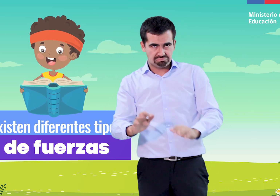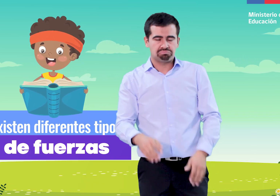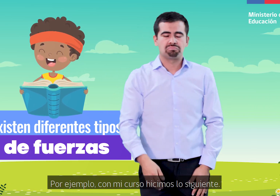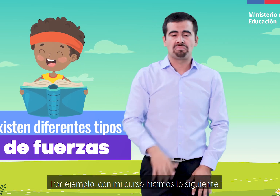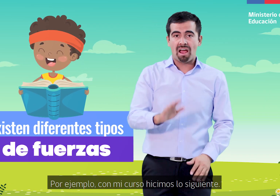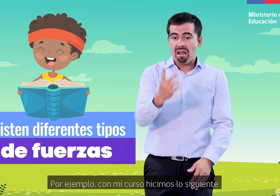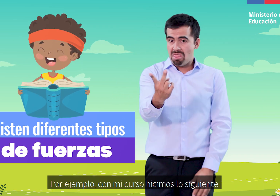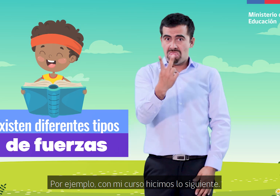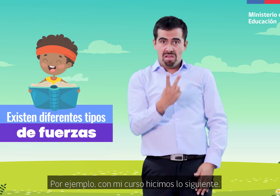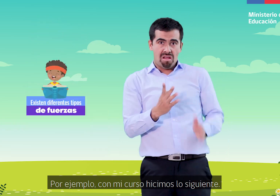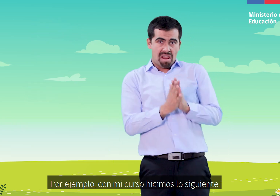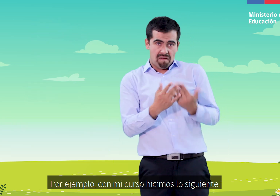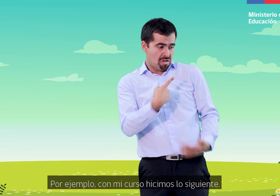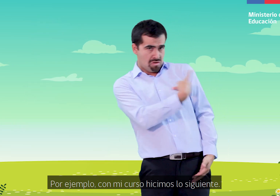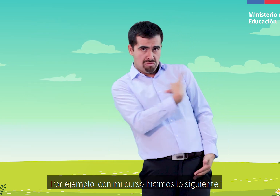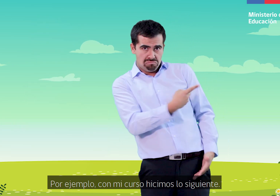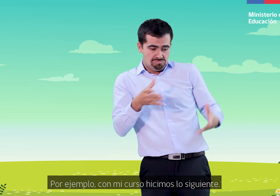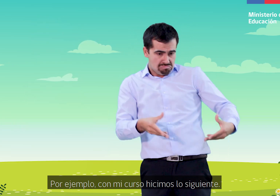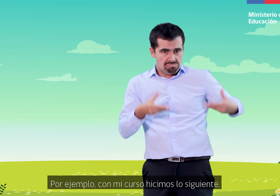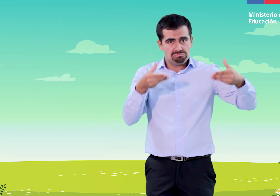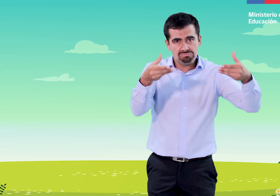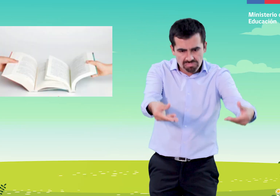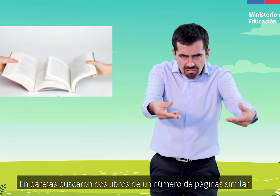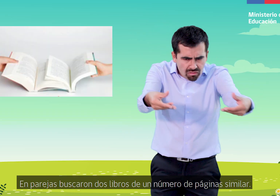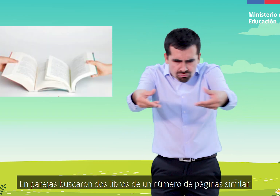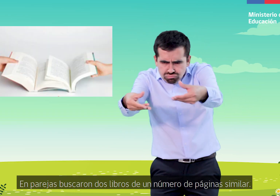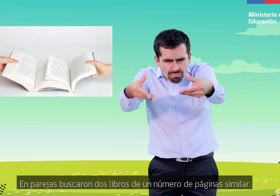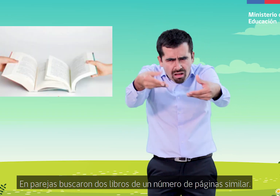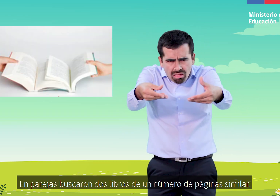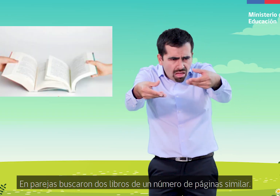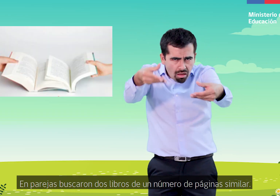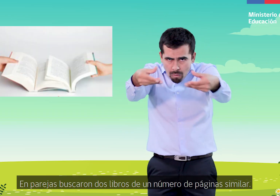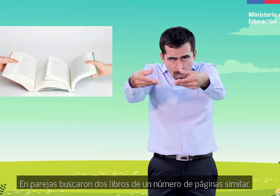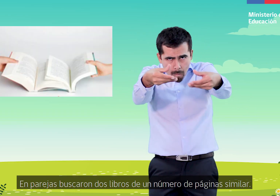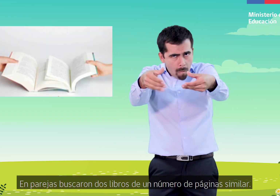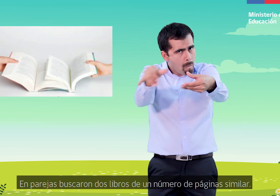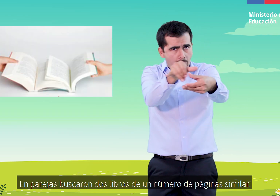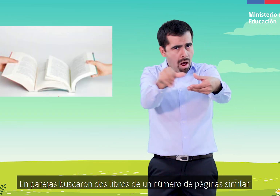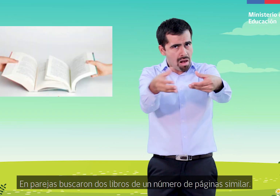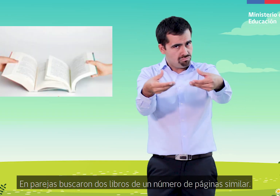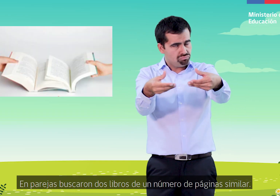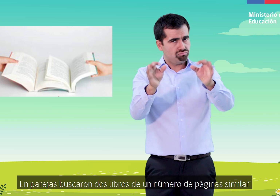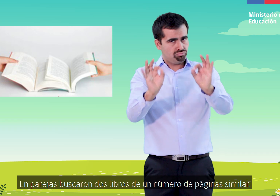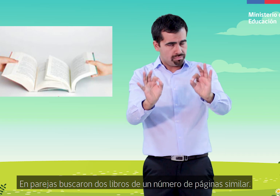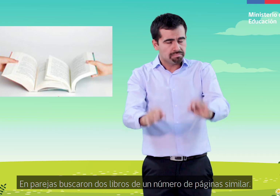Por ejemplo, con mi curso hicimos lo siguiente. En parejas, buscaron dos libros de un número de páginas similar.